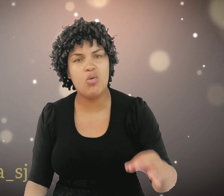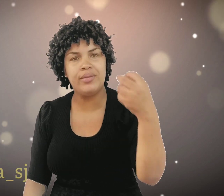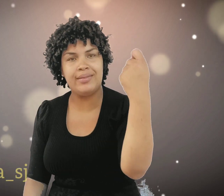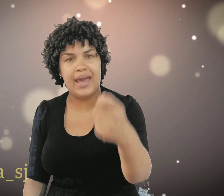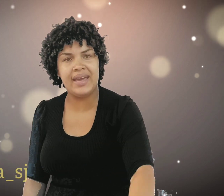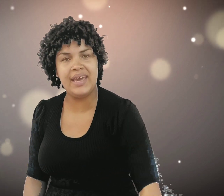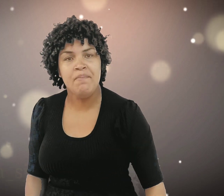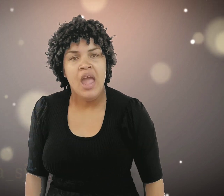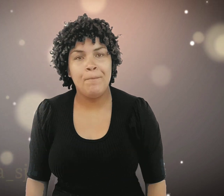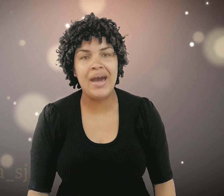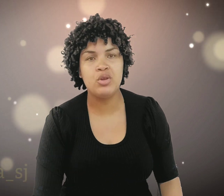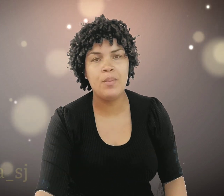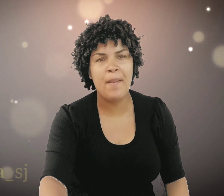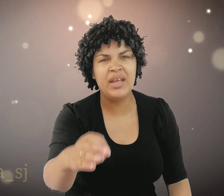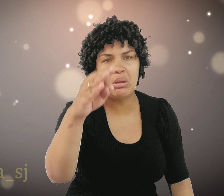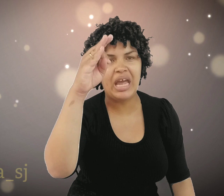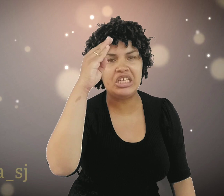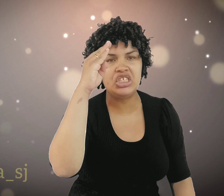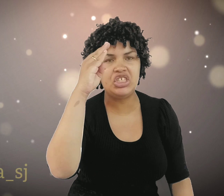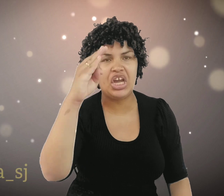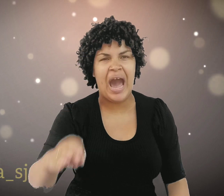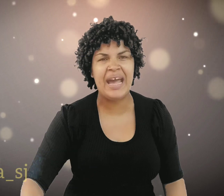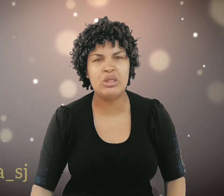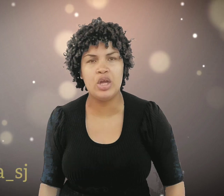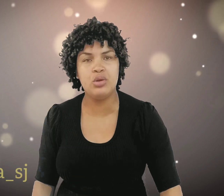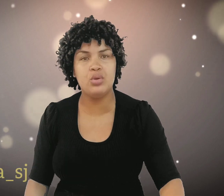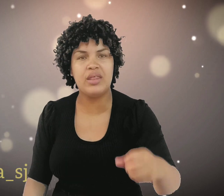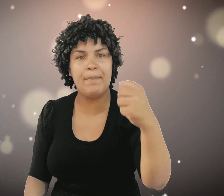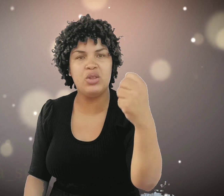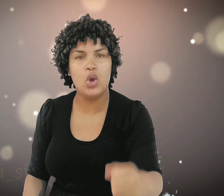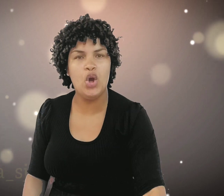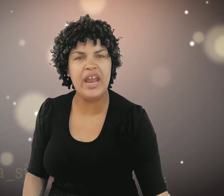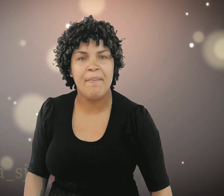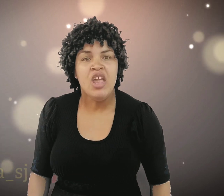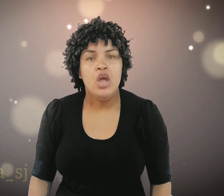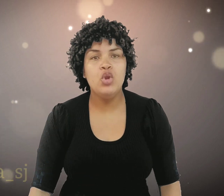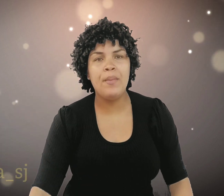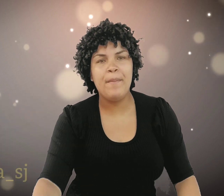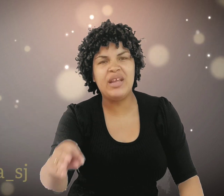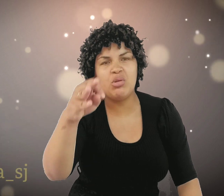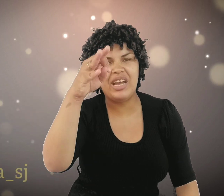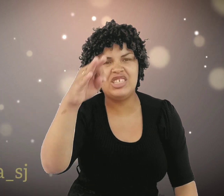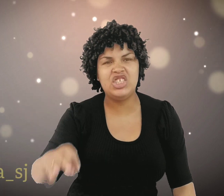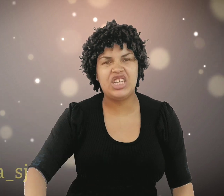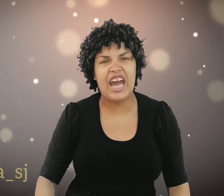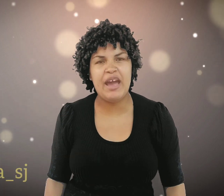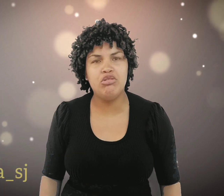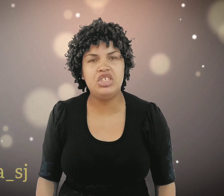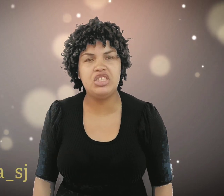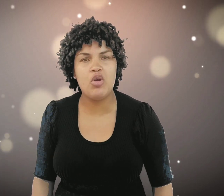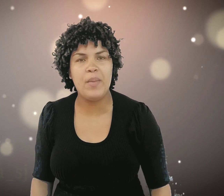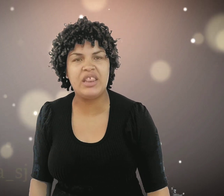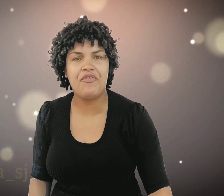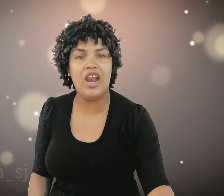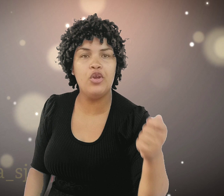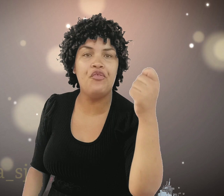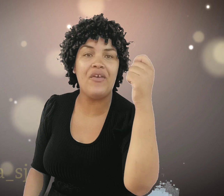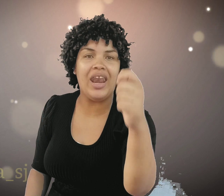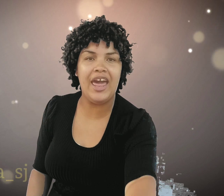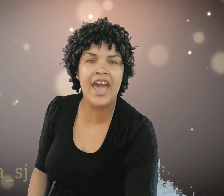conseguem. Mas no momento que a gente cai. Todo mundo nos abandona. No momento que a gente cai. A multidão começa a falar. Eu não falei.